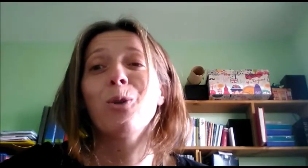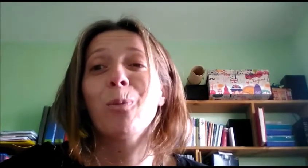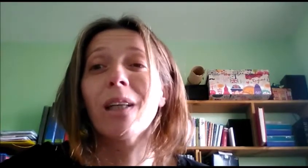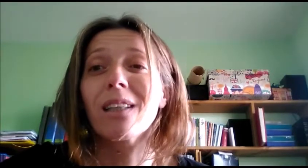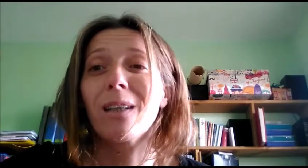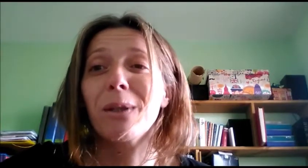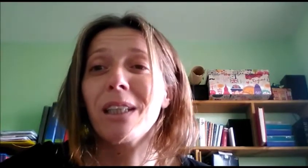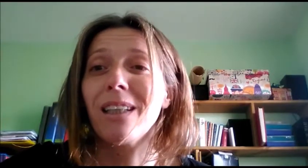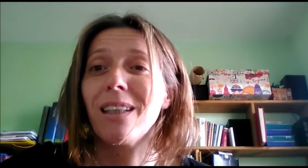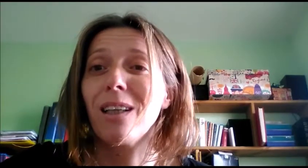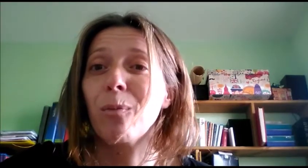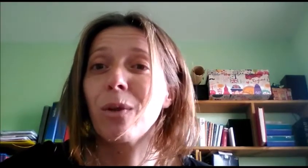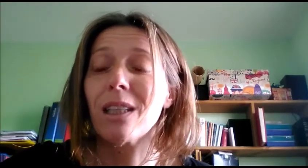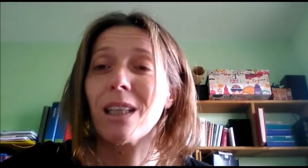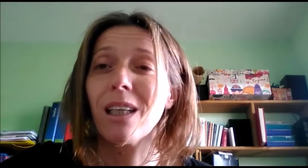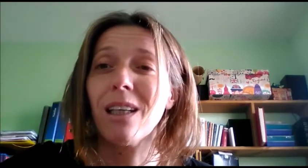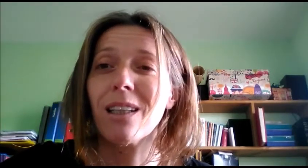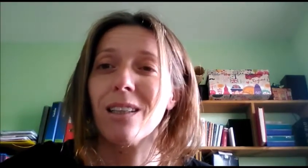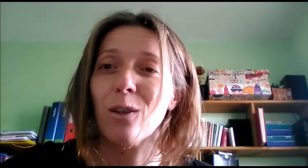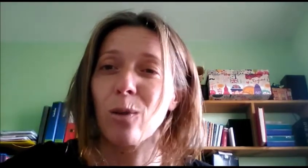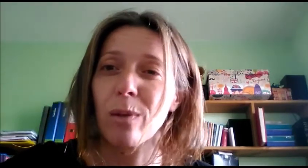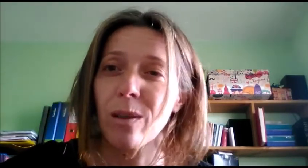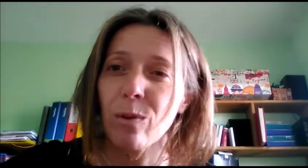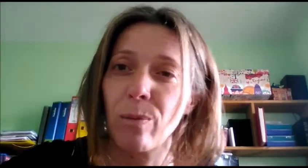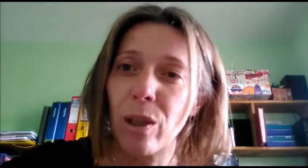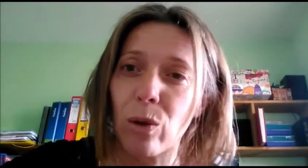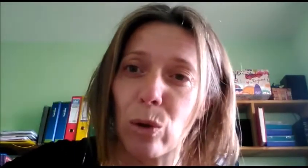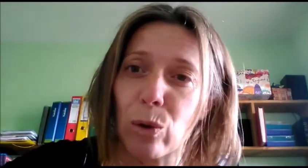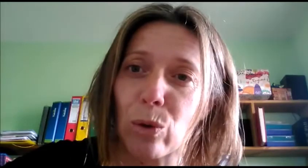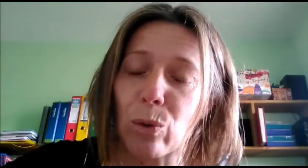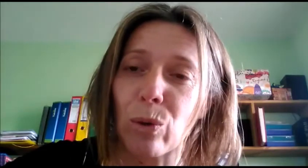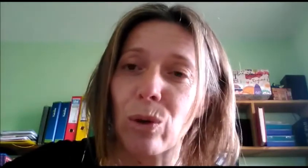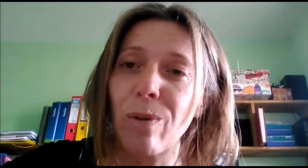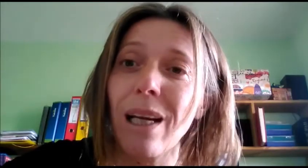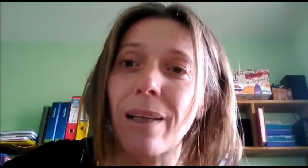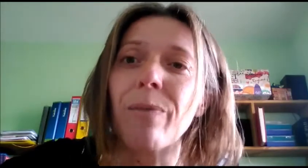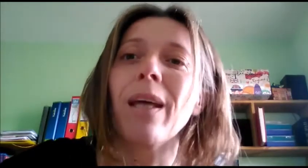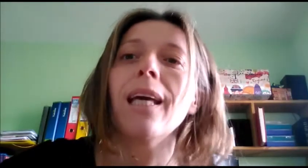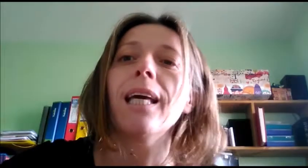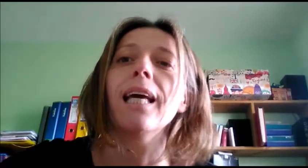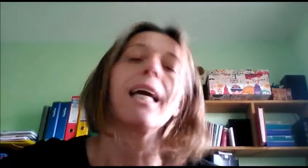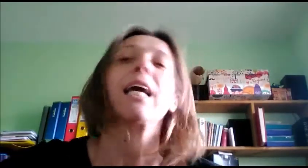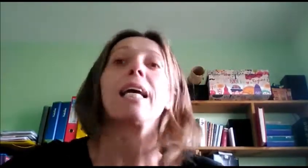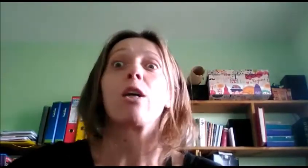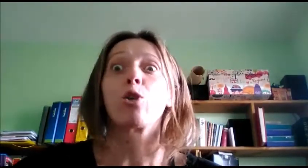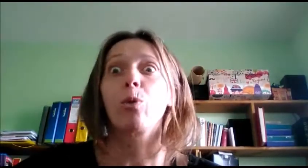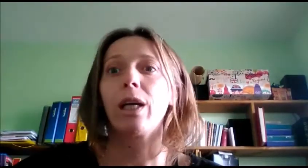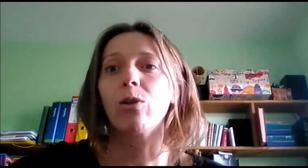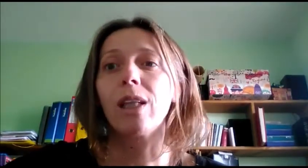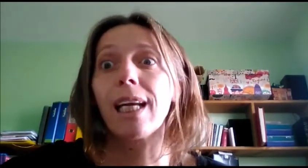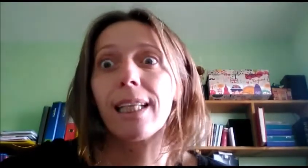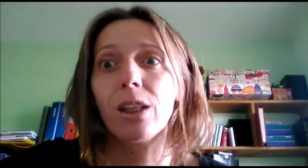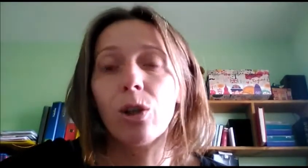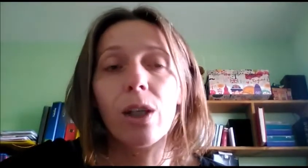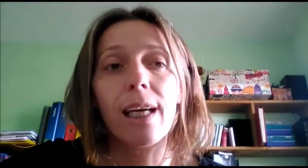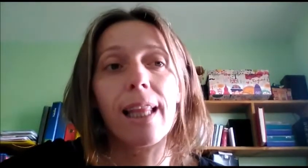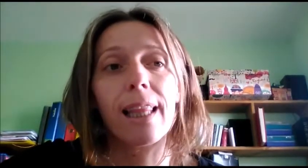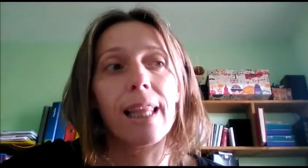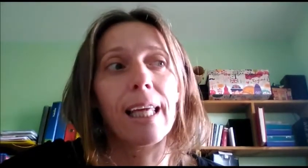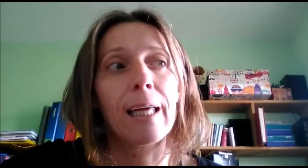los peques a ver si lo pueden seguir y así nos lo pasamos mejor todos juntos Os voy a contar la historia de